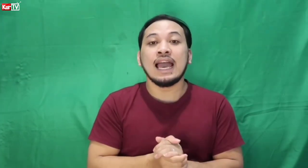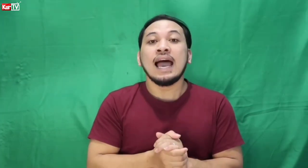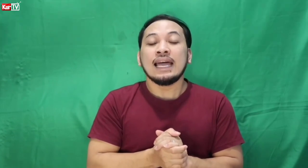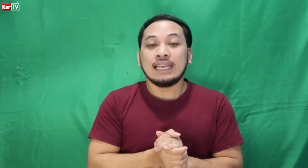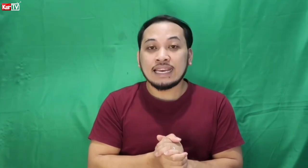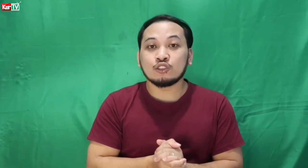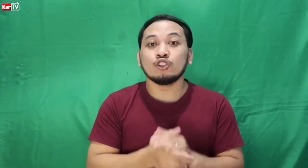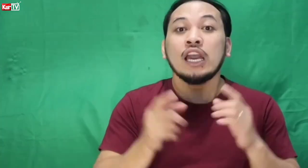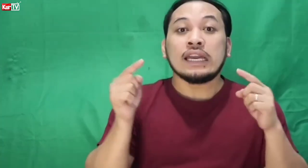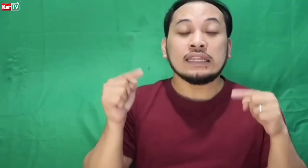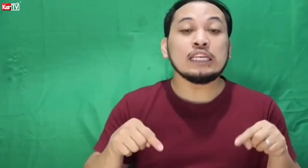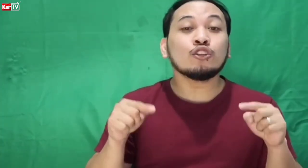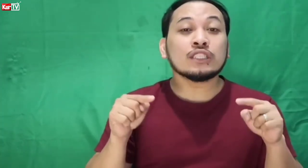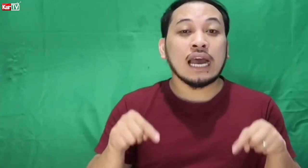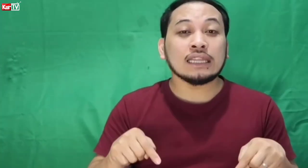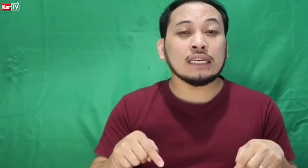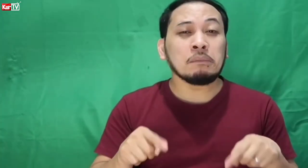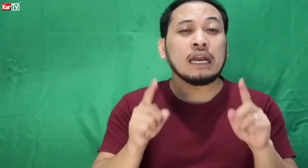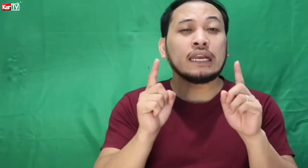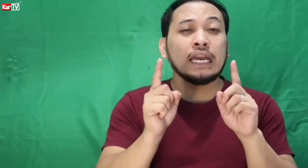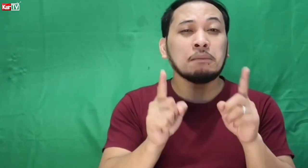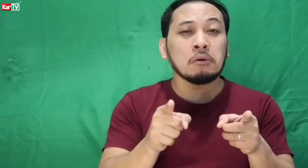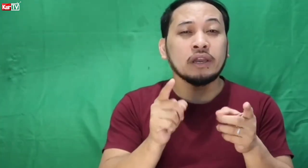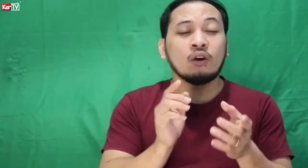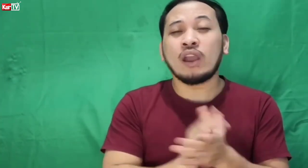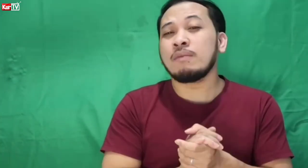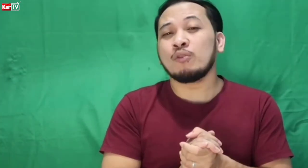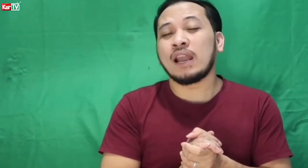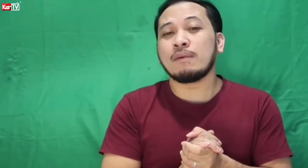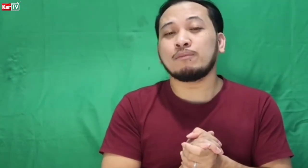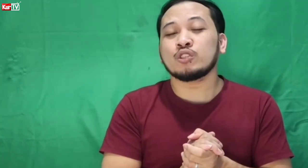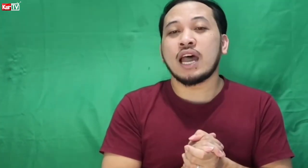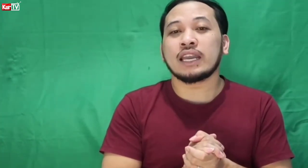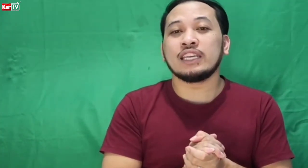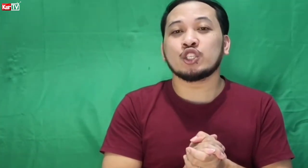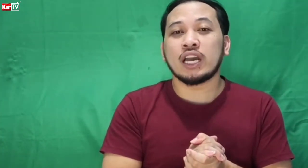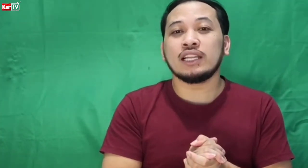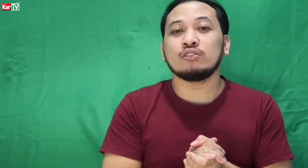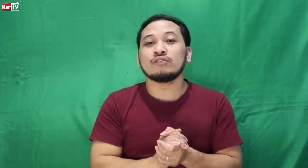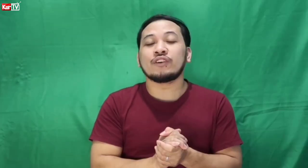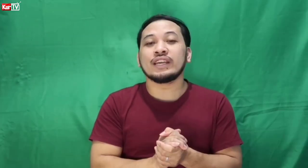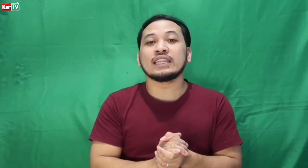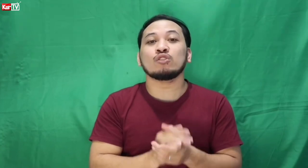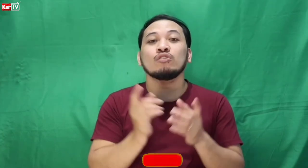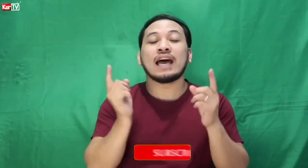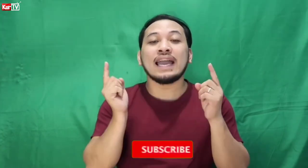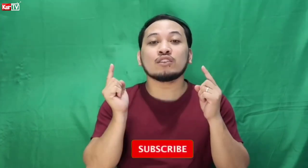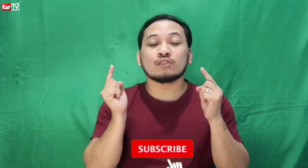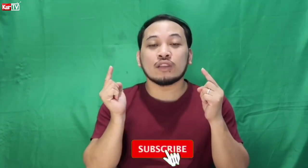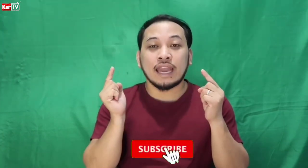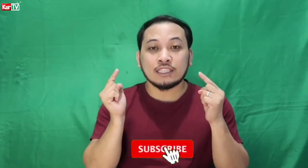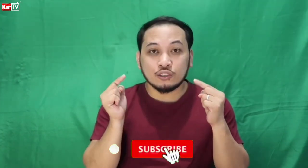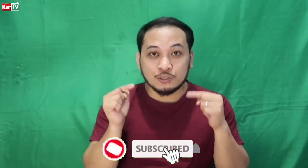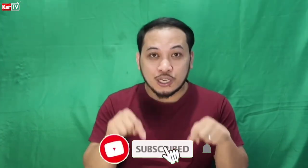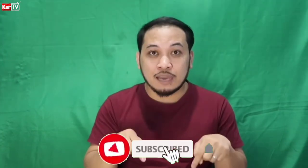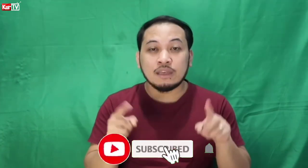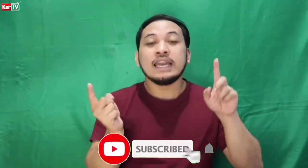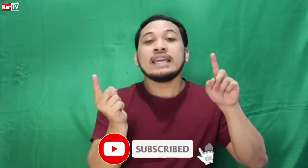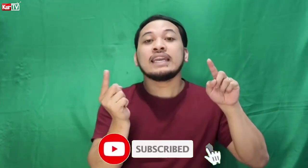lesson dito sa ating vlog. Kaya naman kung ikaw ay bago pa naman po sa aking channel, don't forget to like and subscribe. I